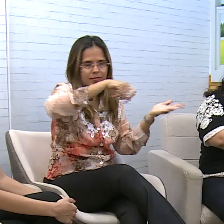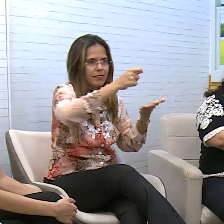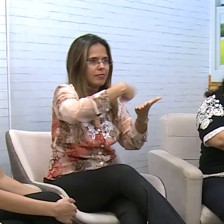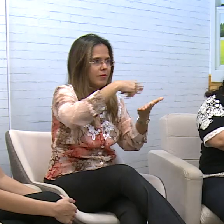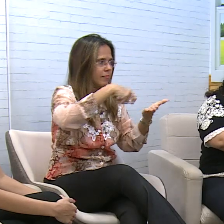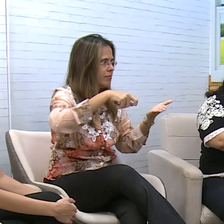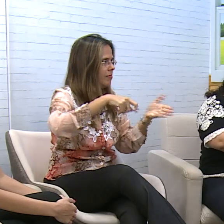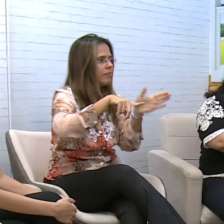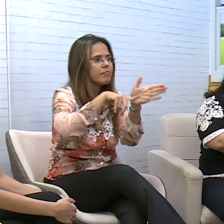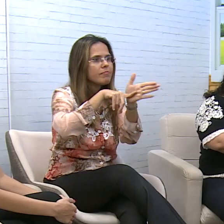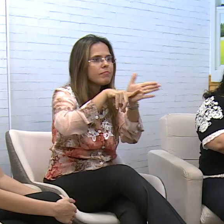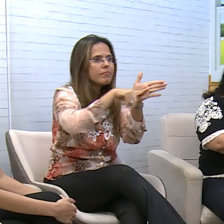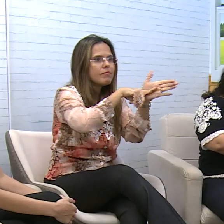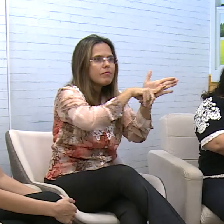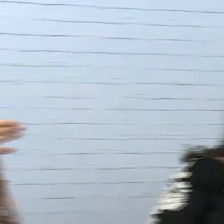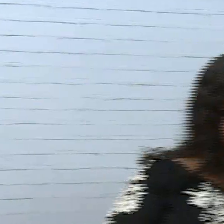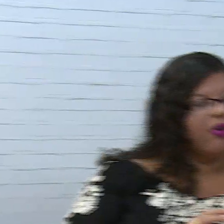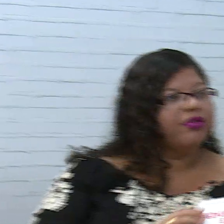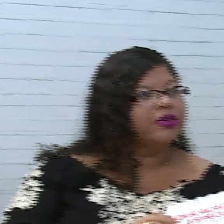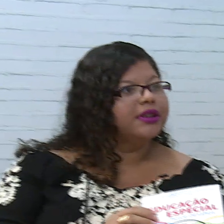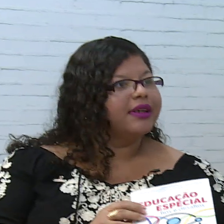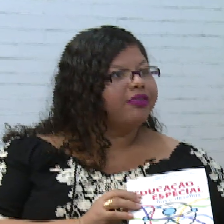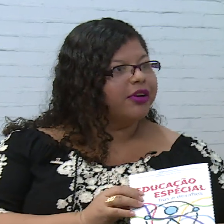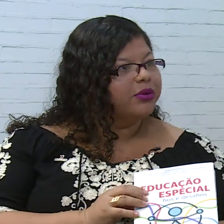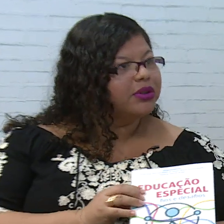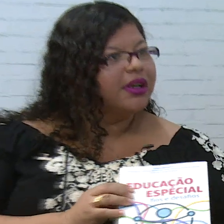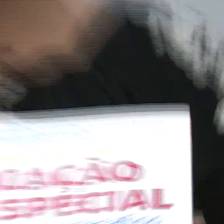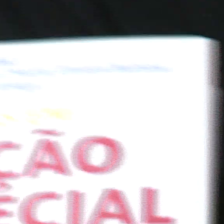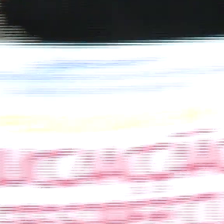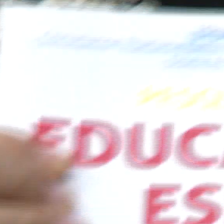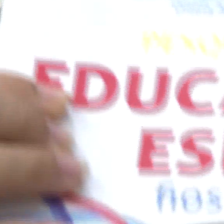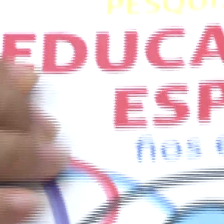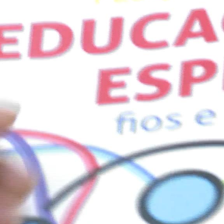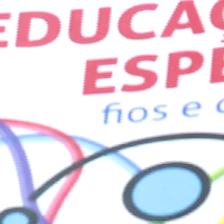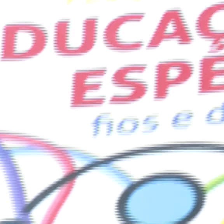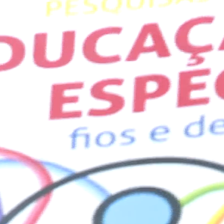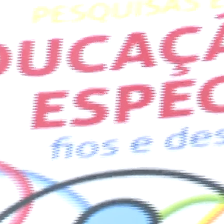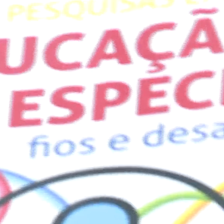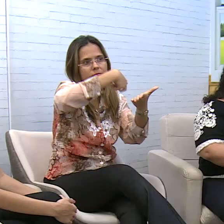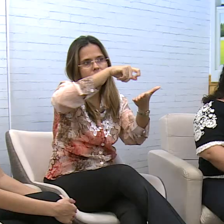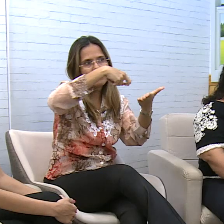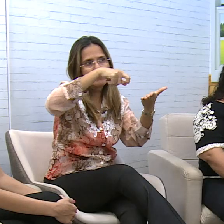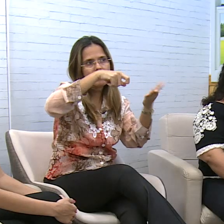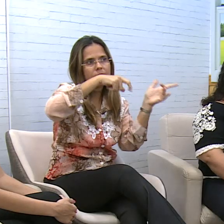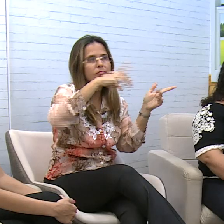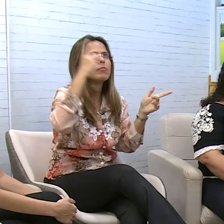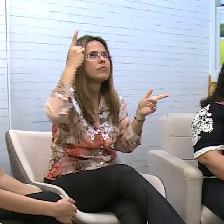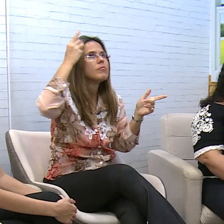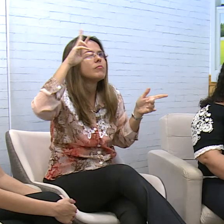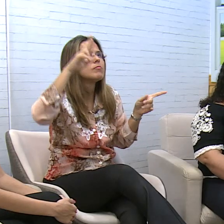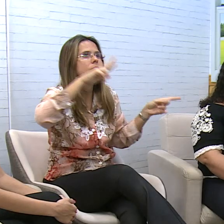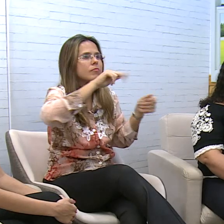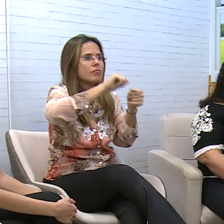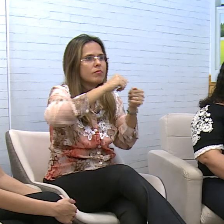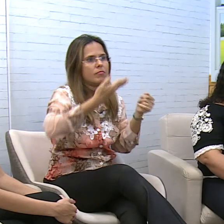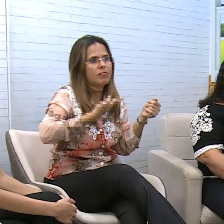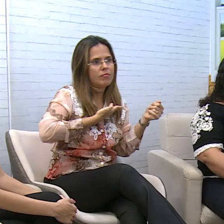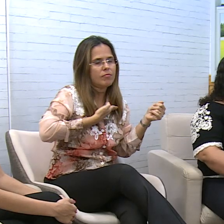Pesquisas em Educação Especial, Fios e Desafios. Ele foi escrito durante o meu doutorado, junto com algumas amigas lá em São Paulo. E